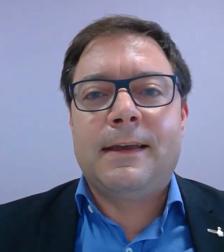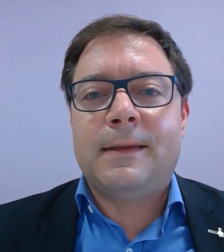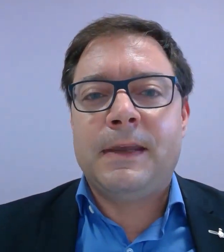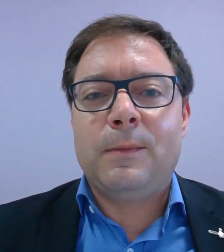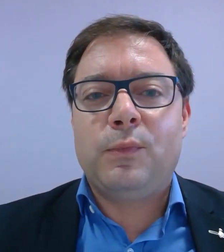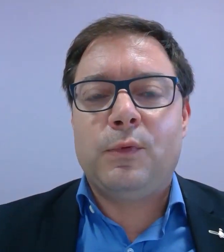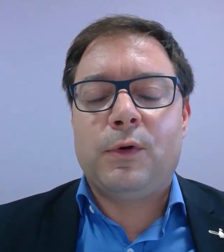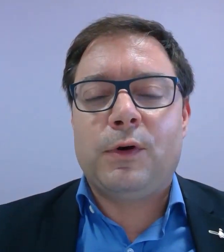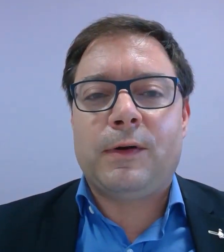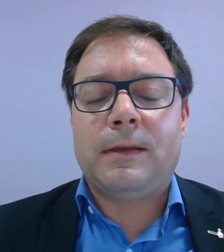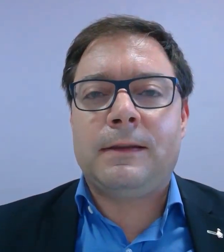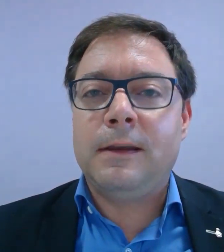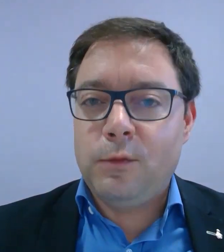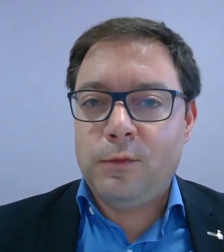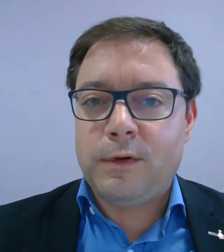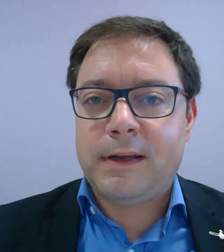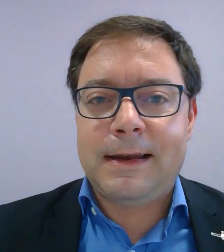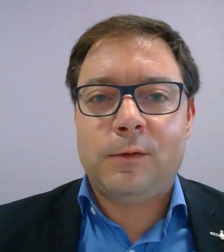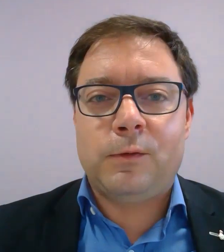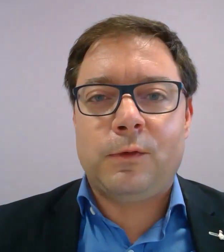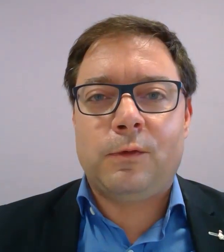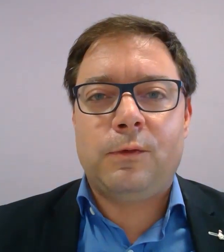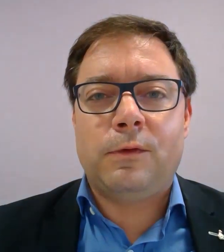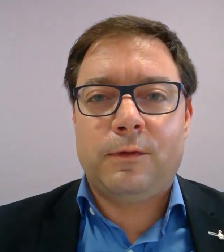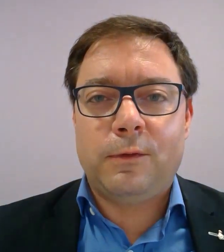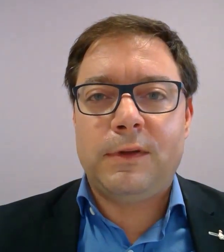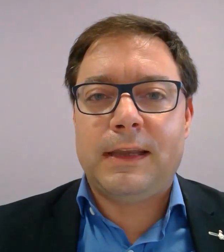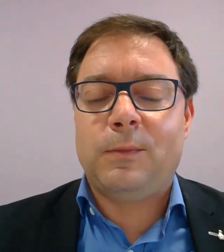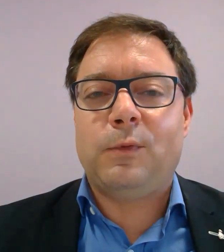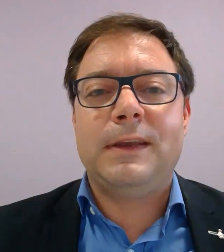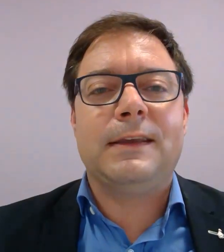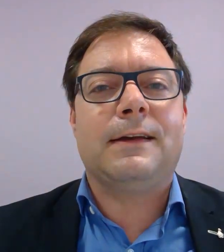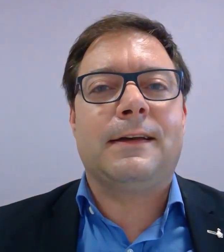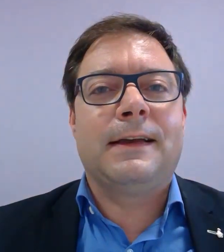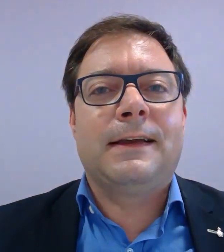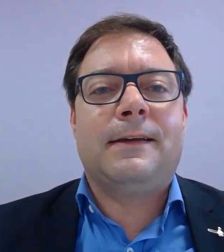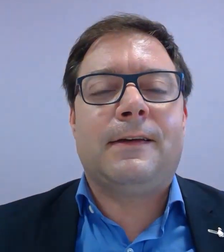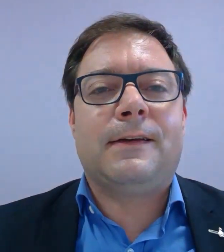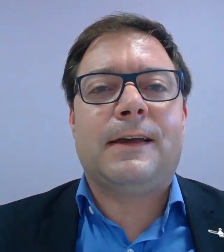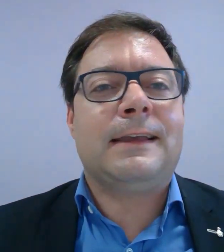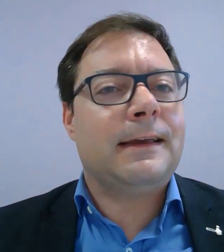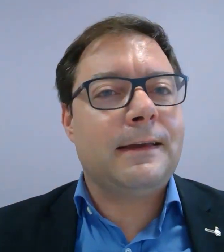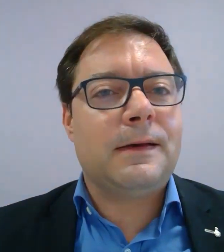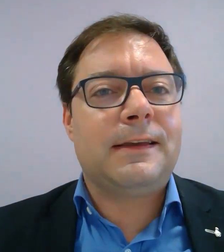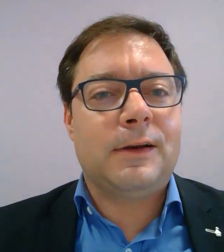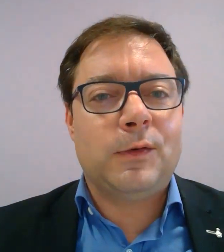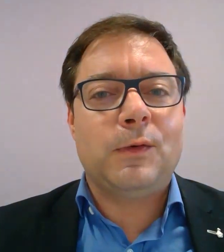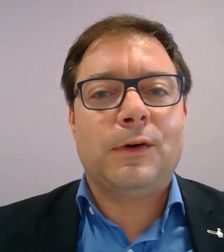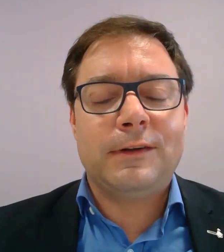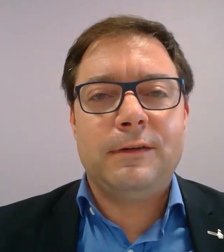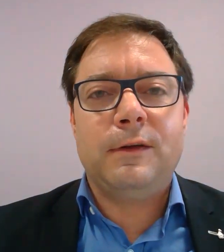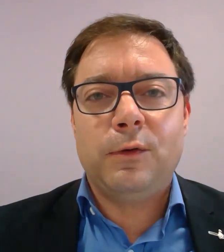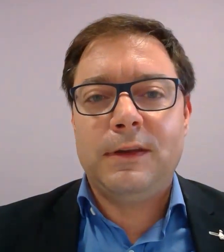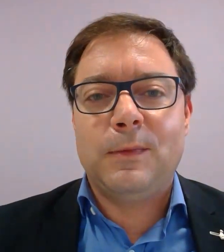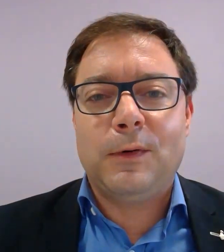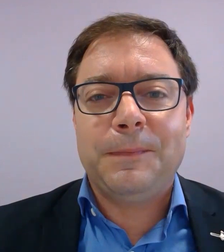eh bien, pour découvrir la culture sourde et puis acquérir quelques rudiments